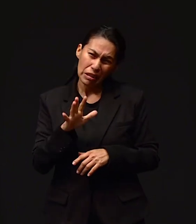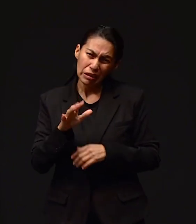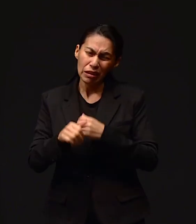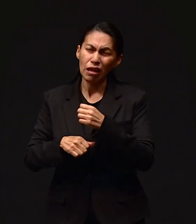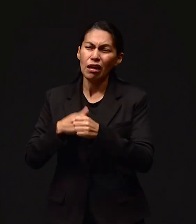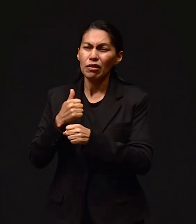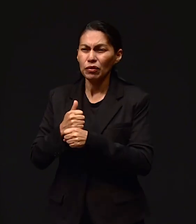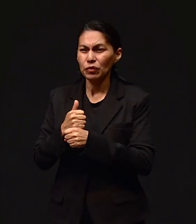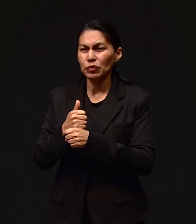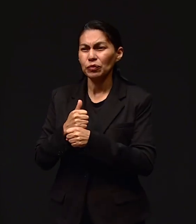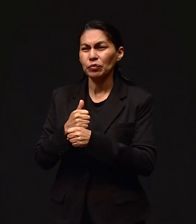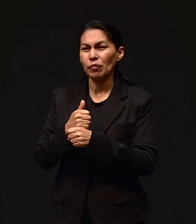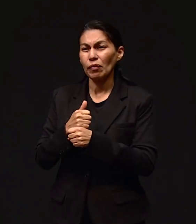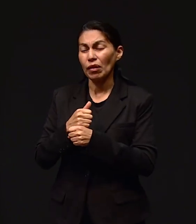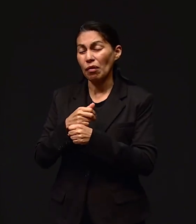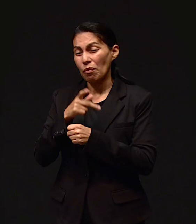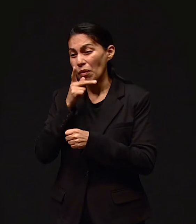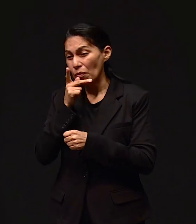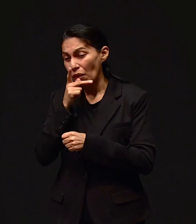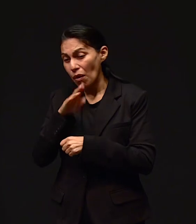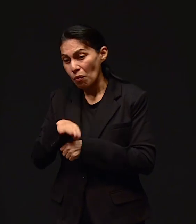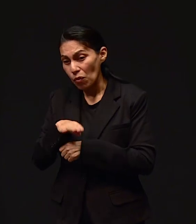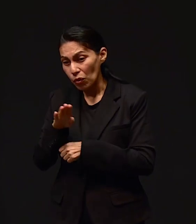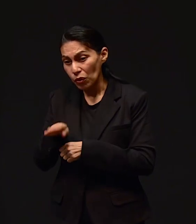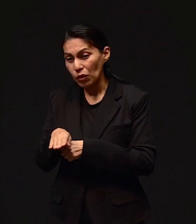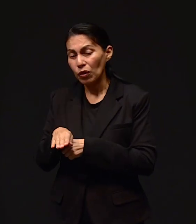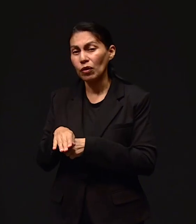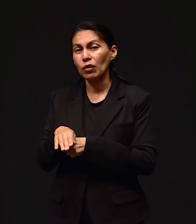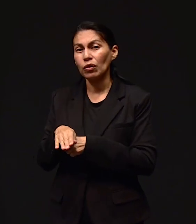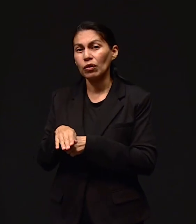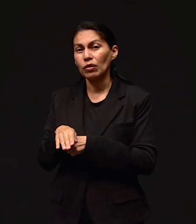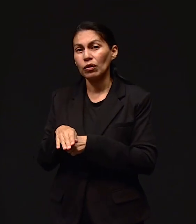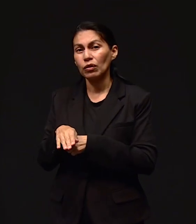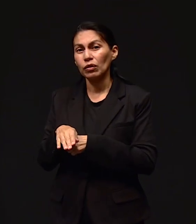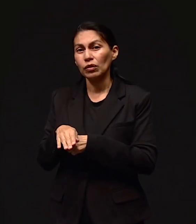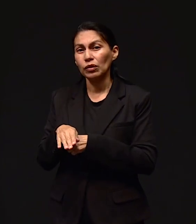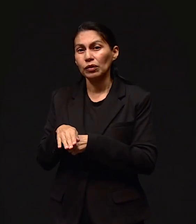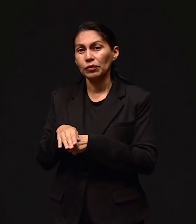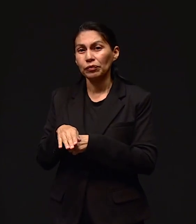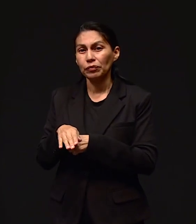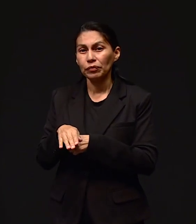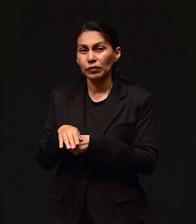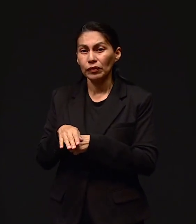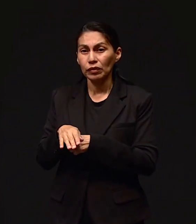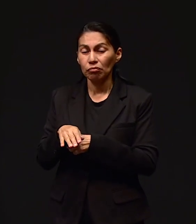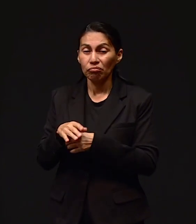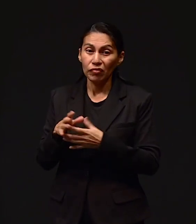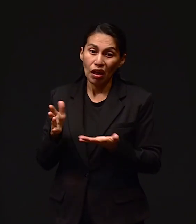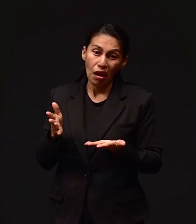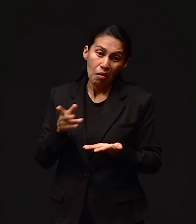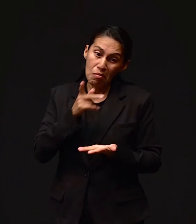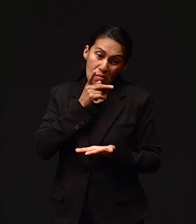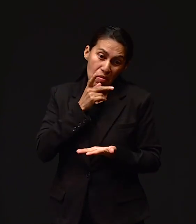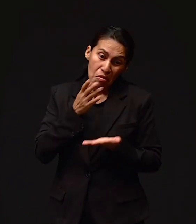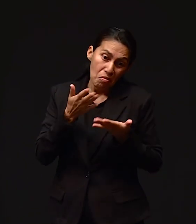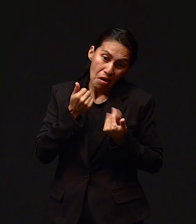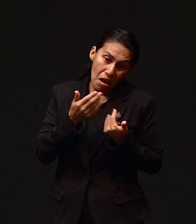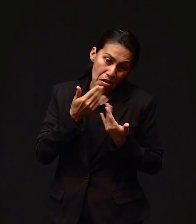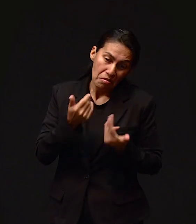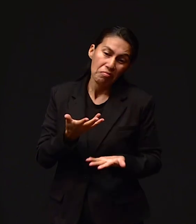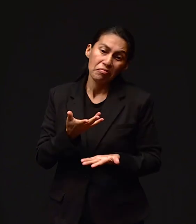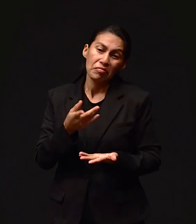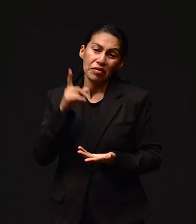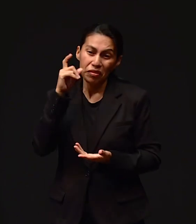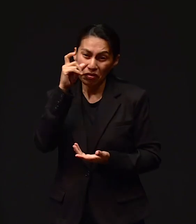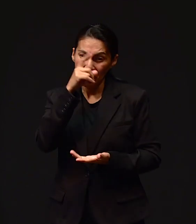Y entonces cuando él se murió y ya no estaba con, no teníamos ya esa relación, que no vivía con nosotros mi